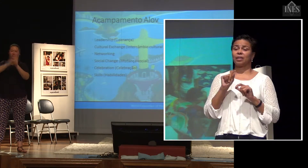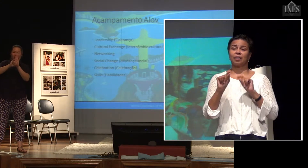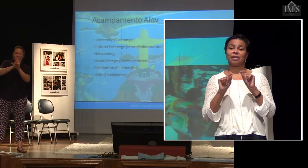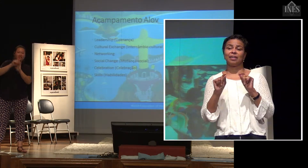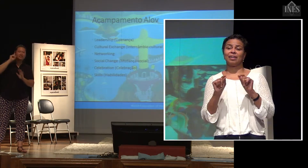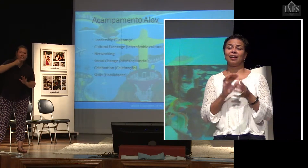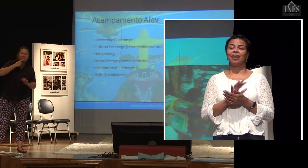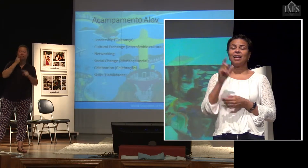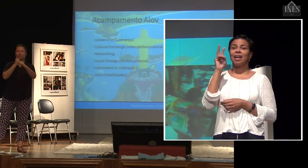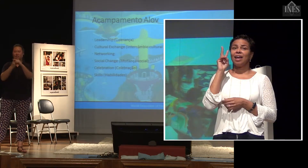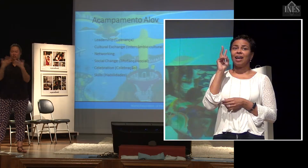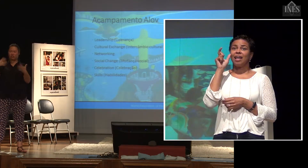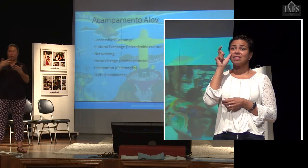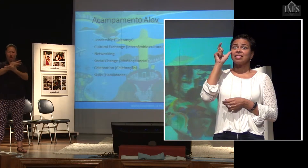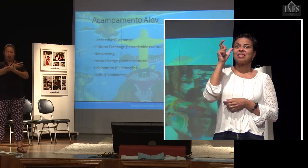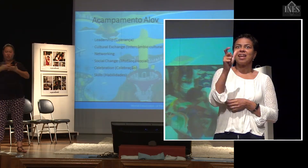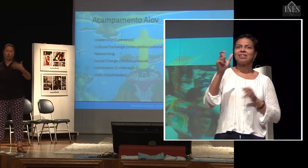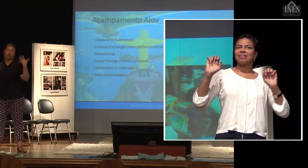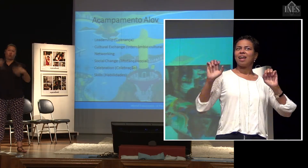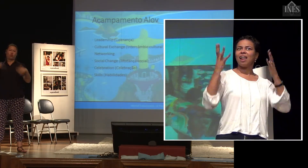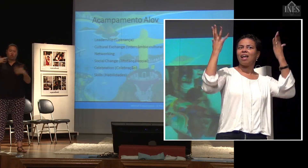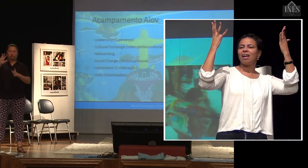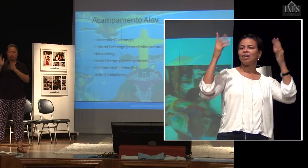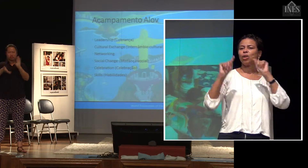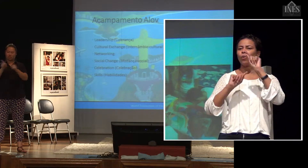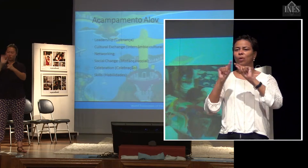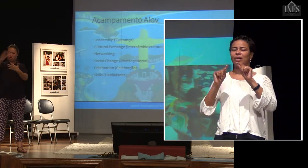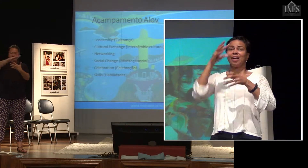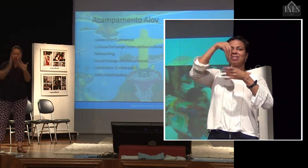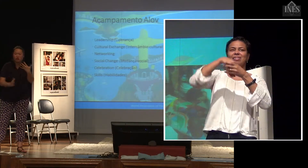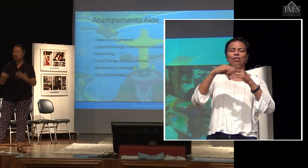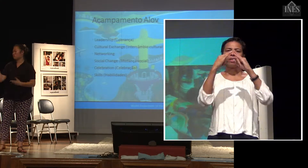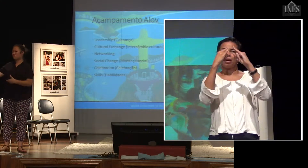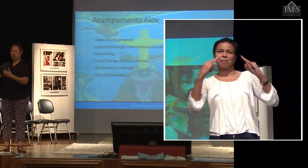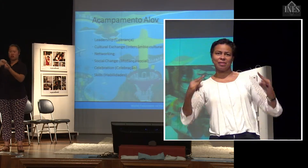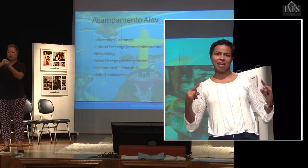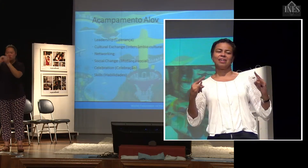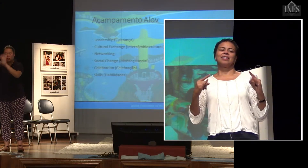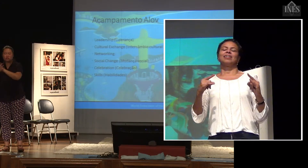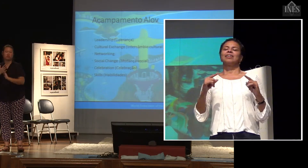interessante são as celebrações. As celebrações que a gente vive nos acampamentos fazem parte da programação geral e elas também